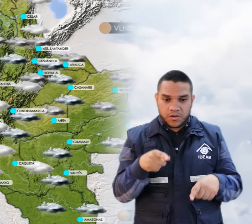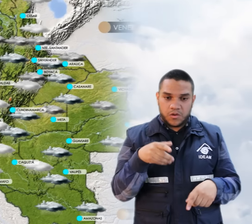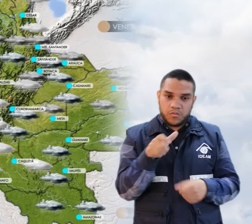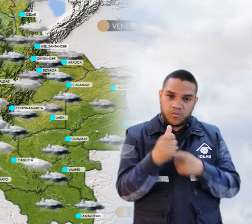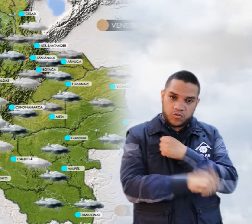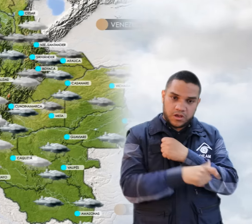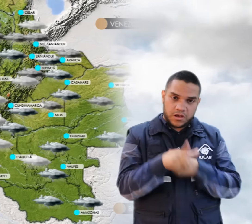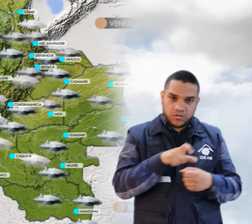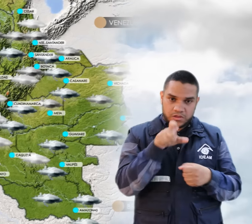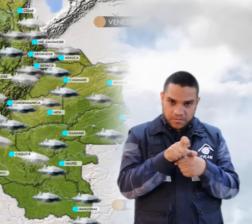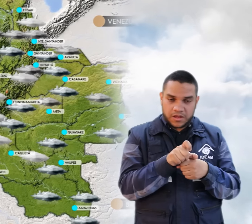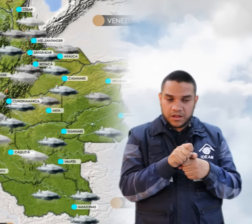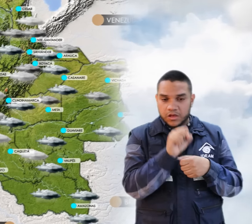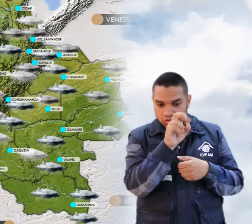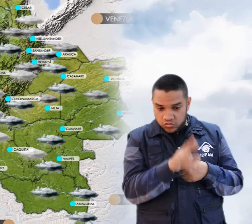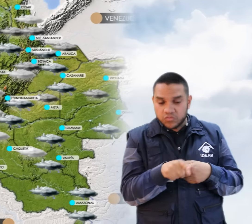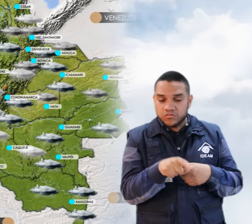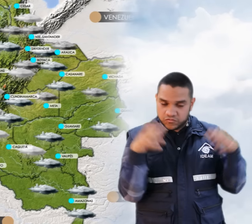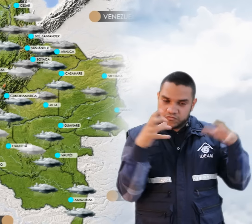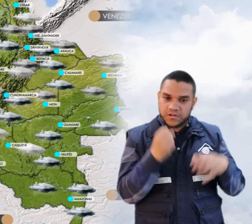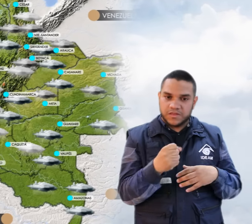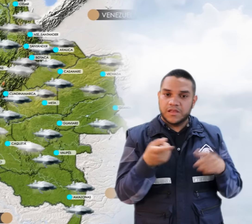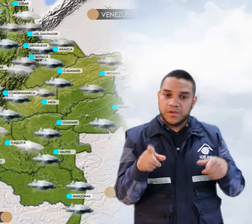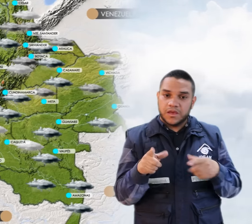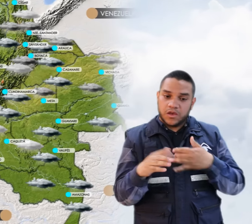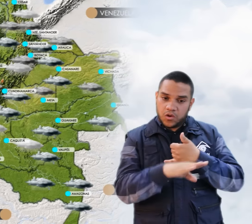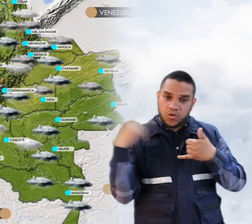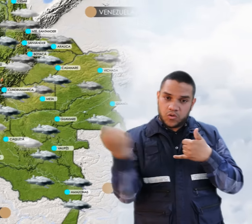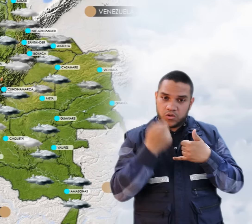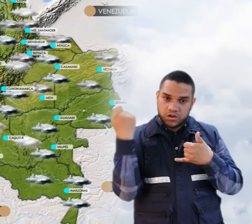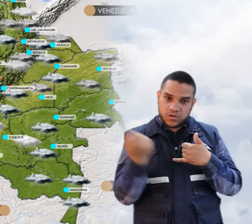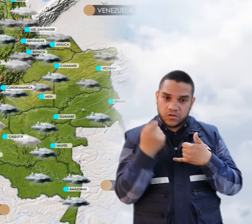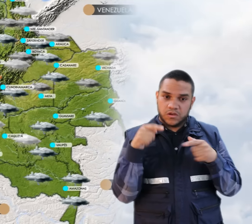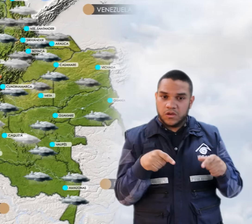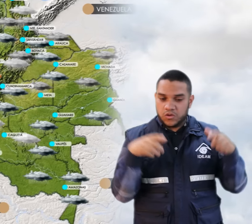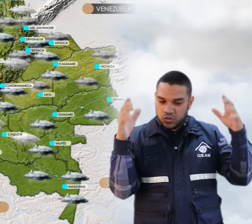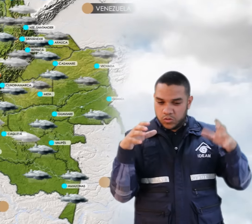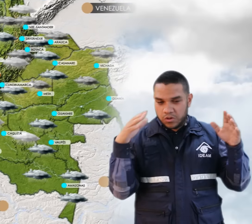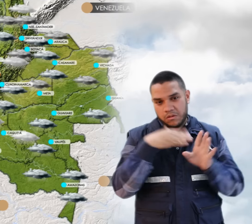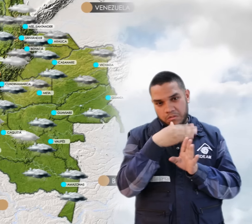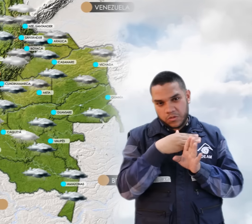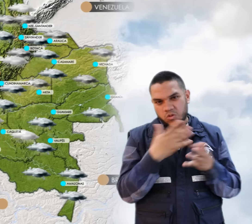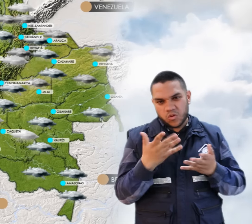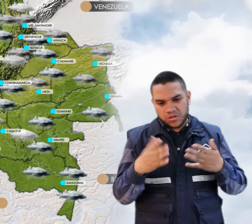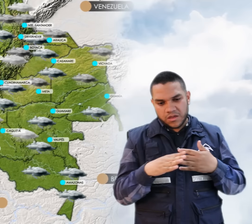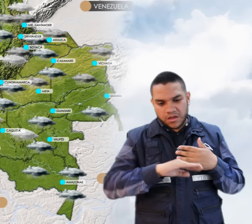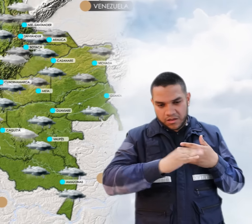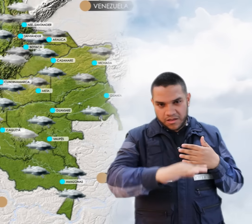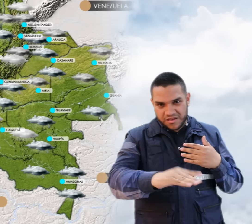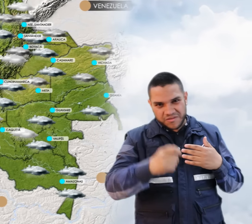sobre el sur del área. Para sectores de la orinoquía colombiana se estiman lluvias moderadas, especialmente sobre el pie de Monte